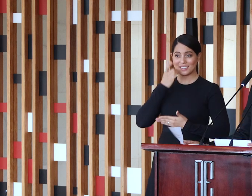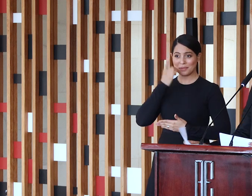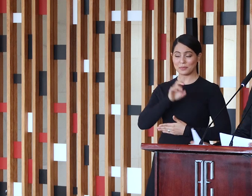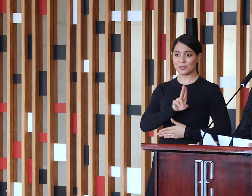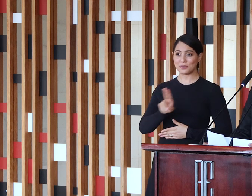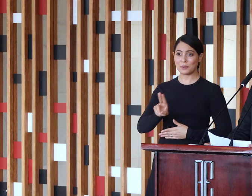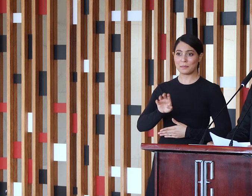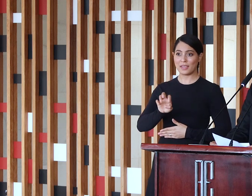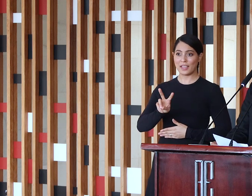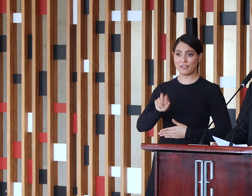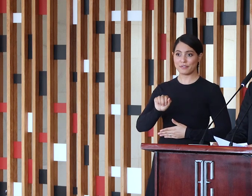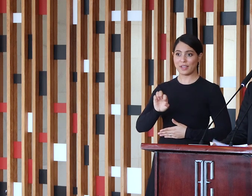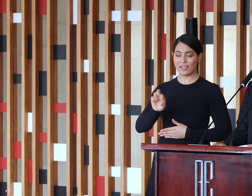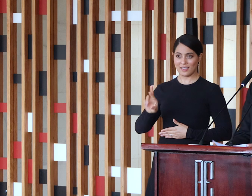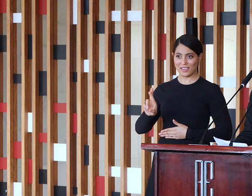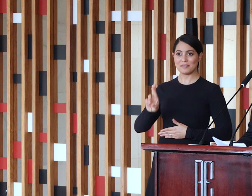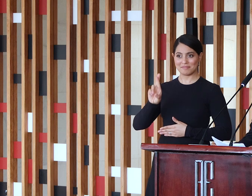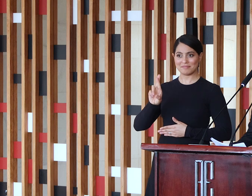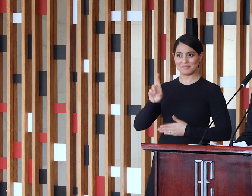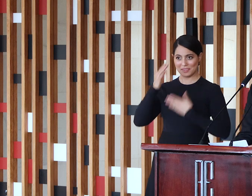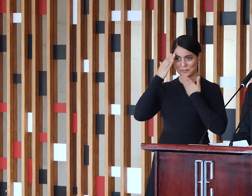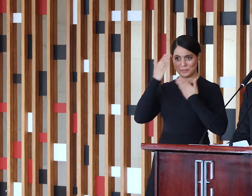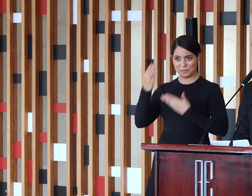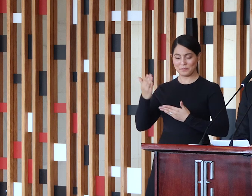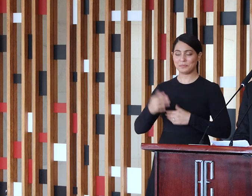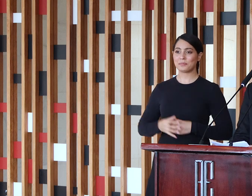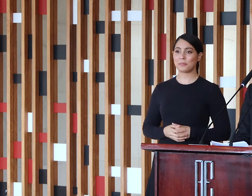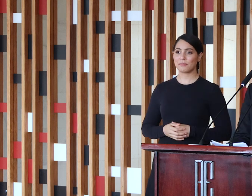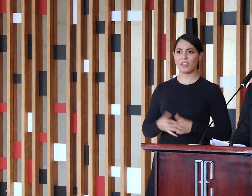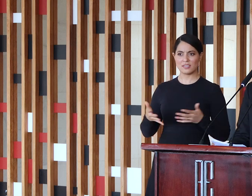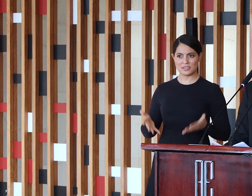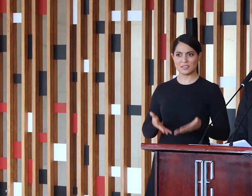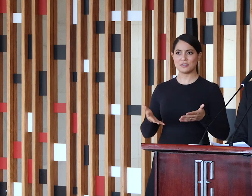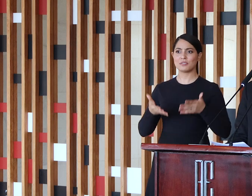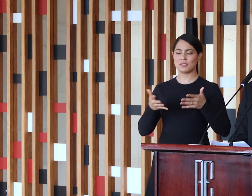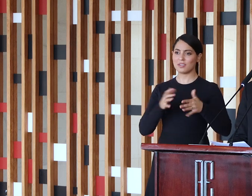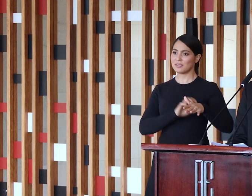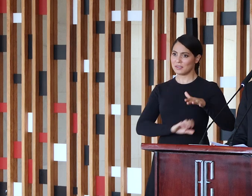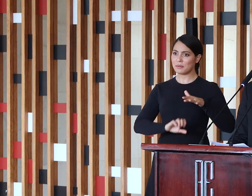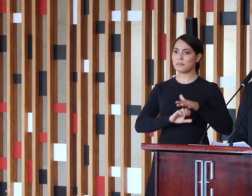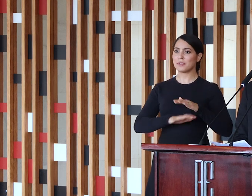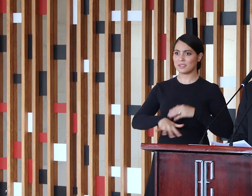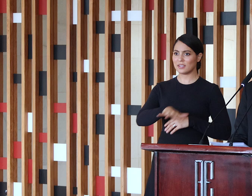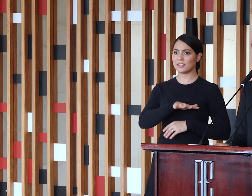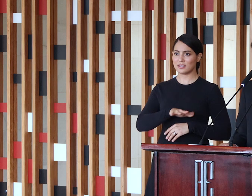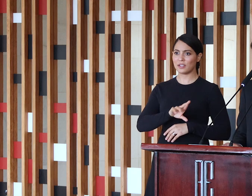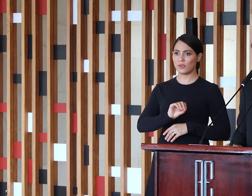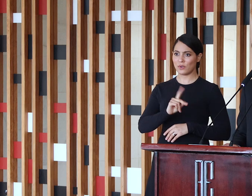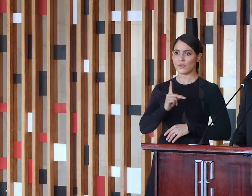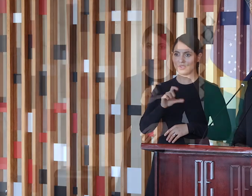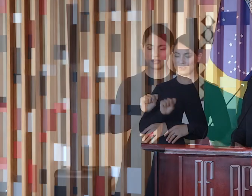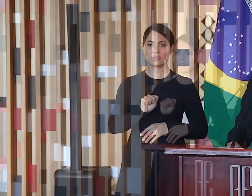incentivador das rochas ornamentais brasileiras, mais do que isso, um trabalhador brasileiro nato, que pauta pelo crescimento do país.